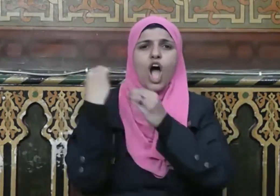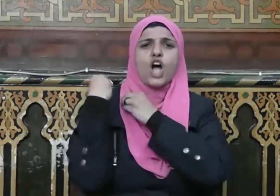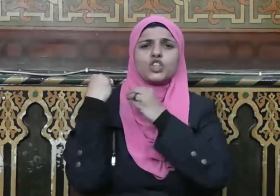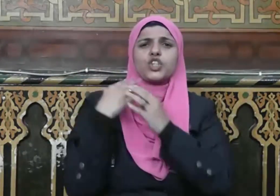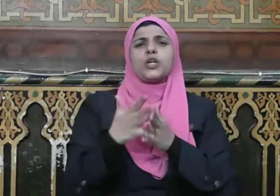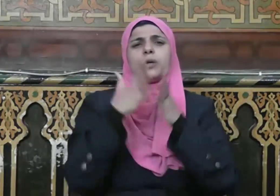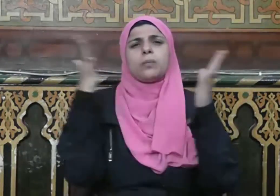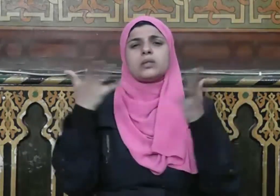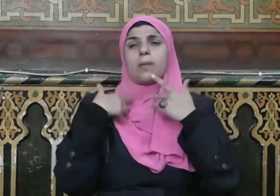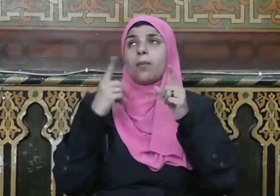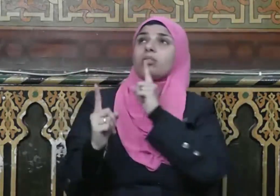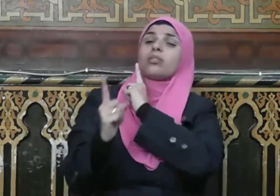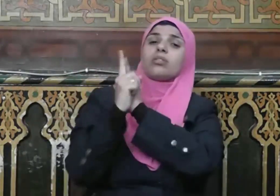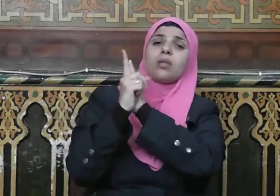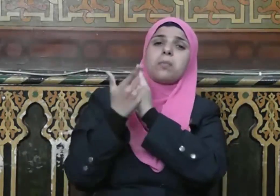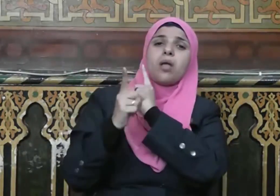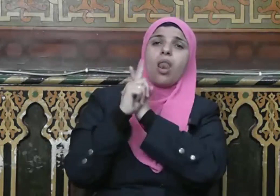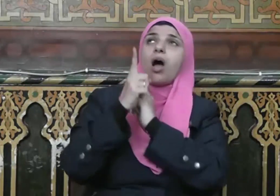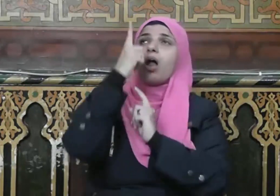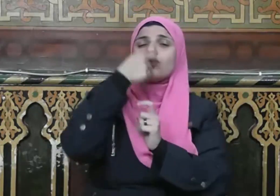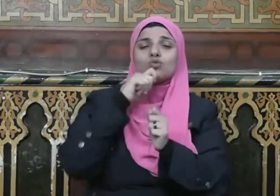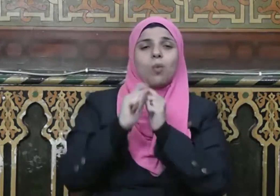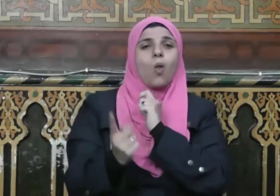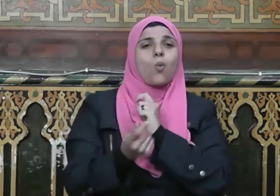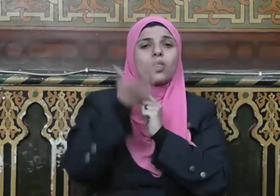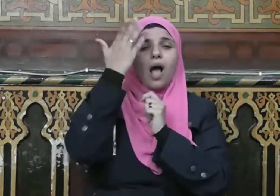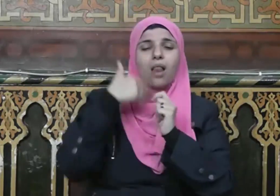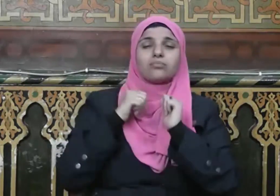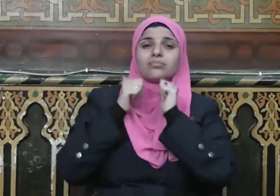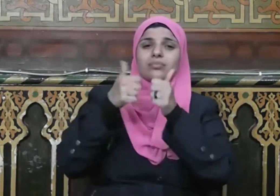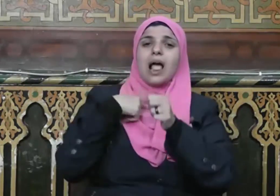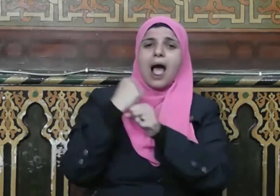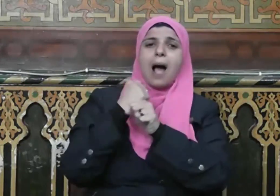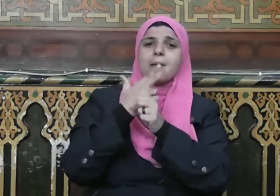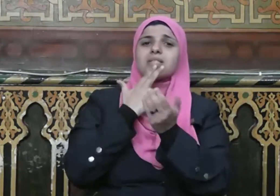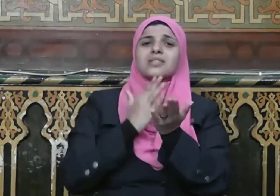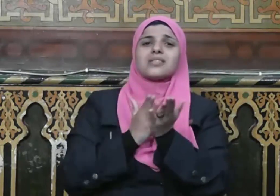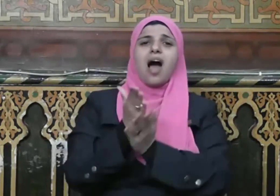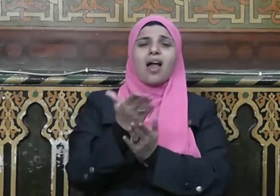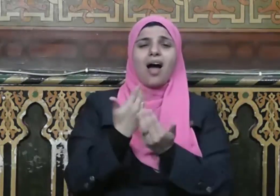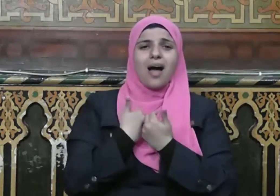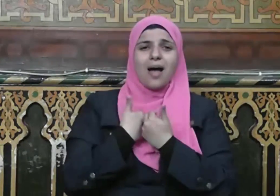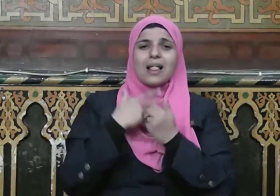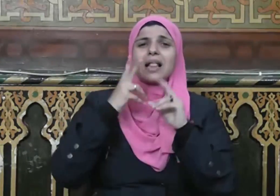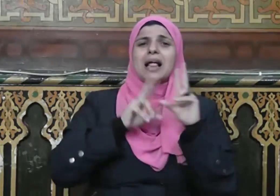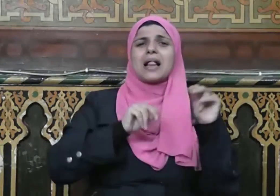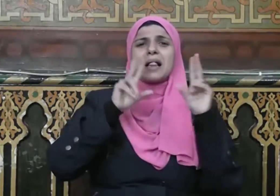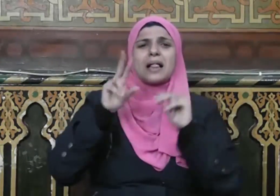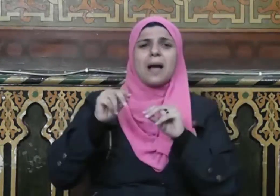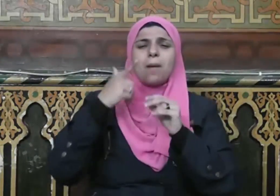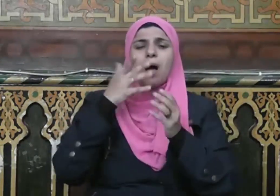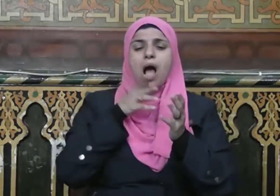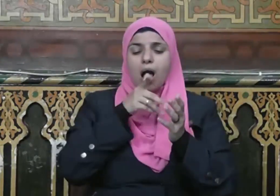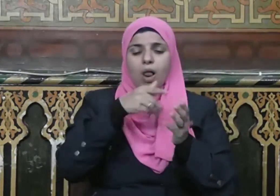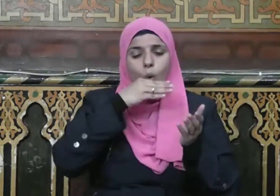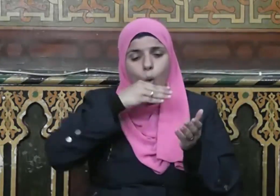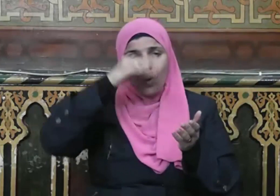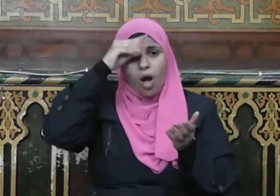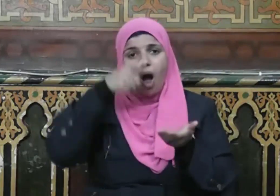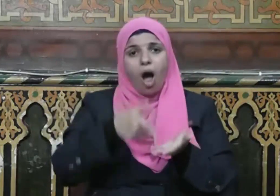للقاء الله عز وجل بالعمل الصالح كما وجهنا القرآن الكريم